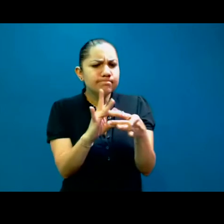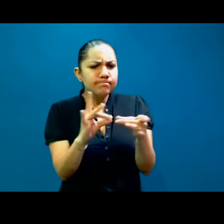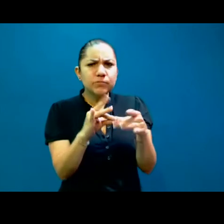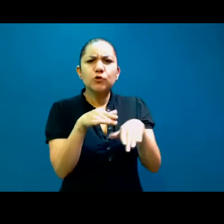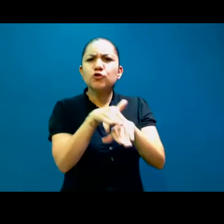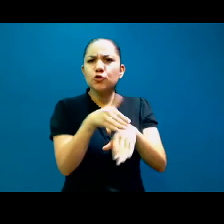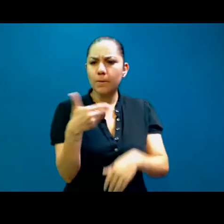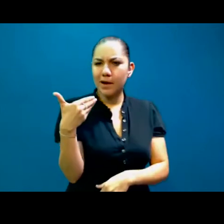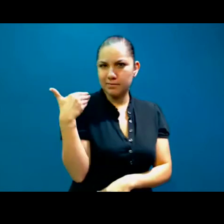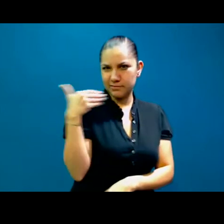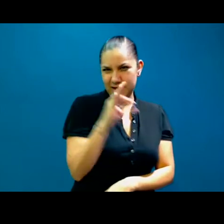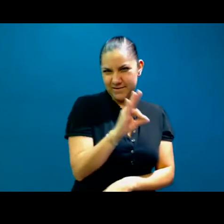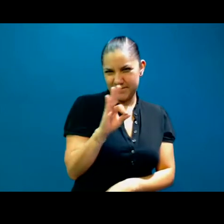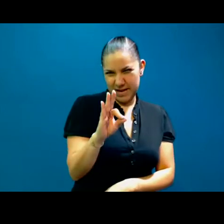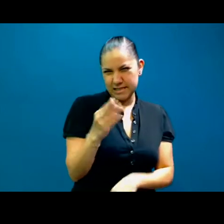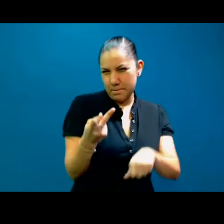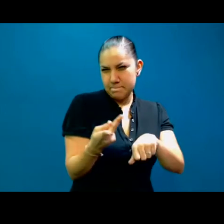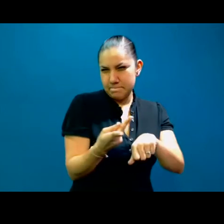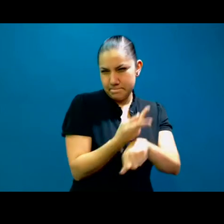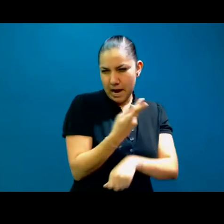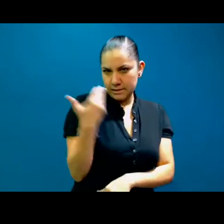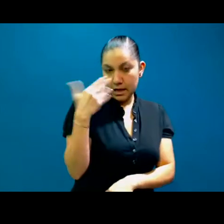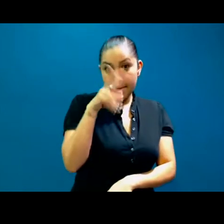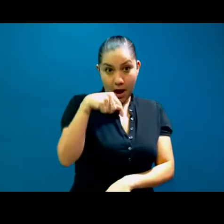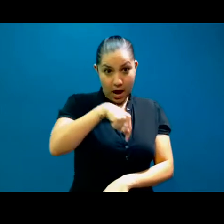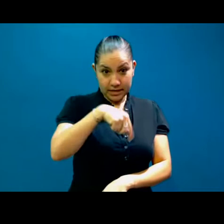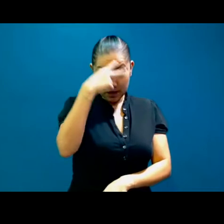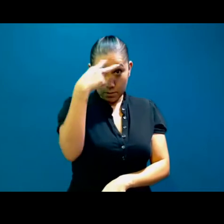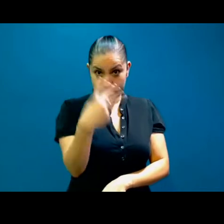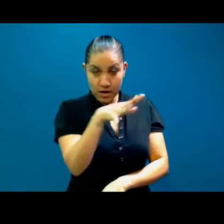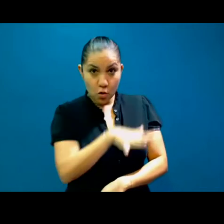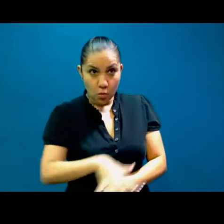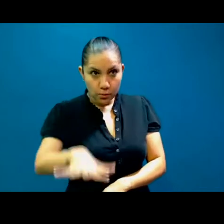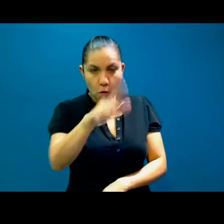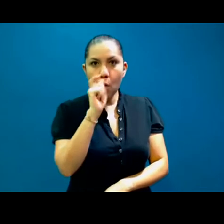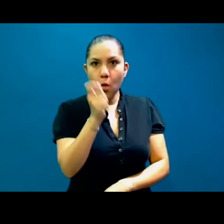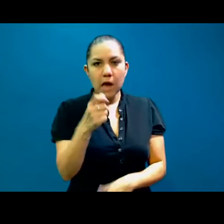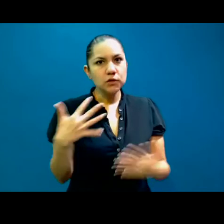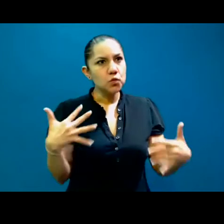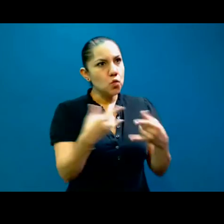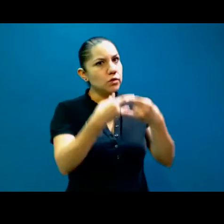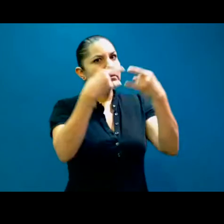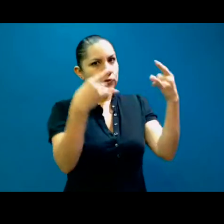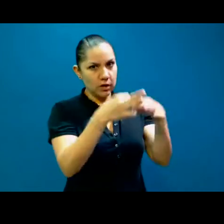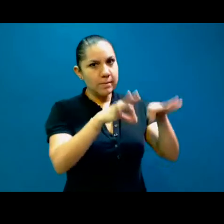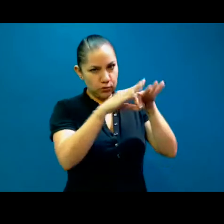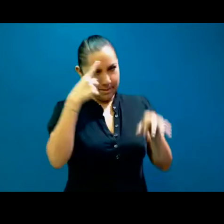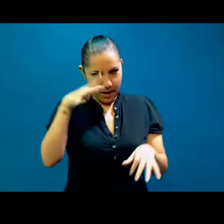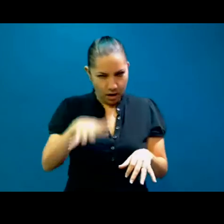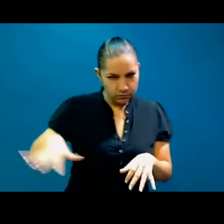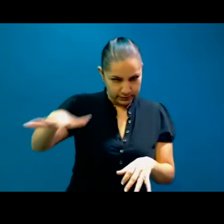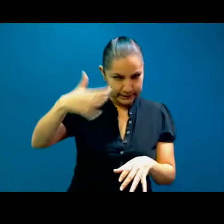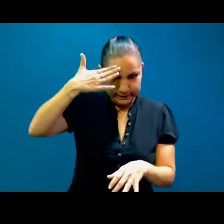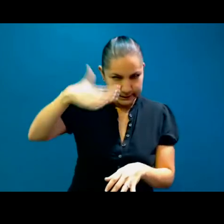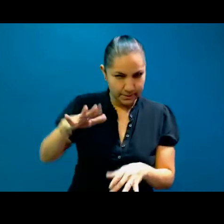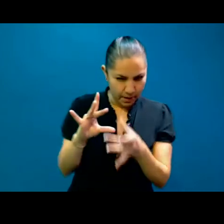recientes que aquí en México, la verdad es que fue histórico. Les pongo un poco de contexto a los amigos internacionales. El presidente sacó un